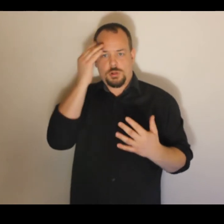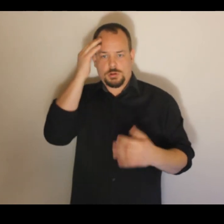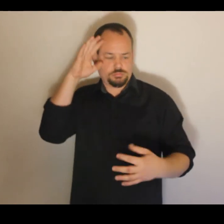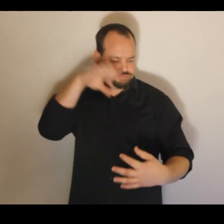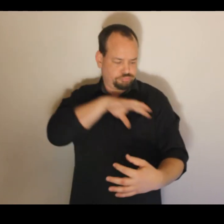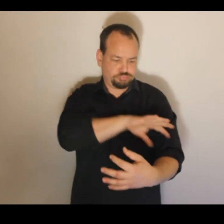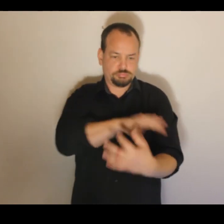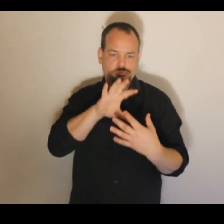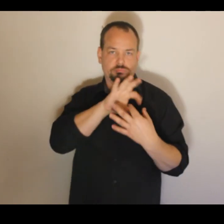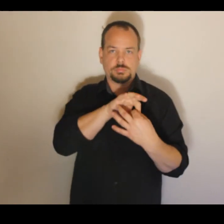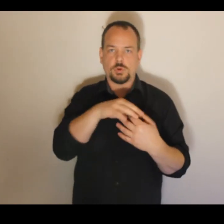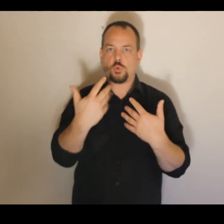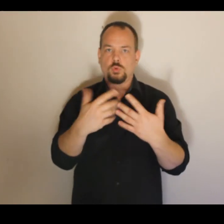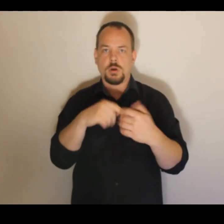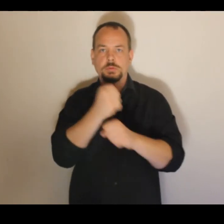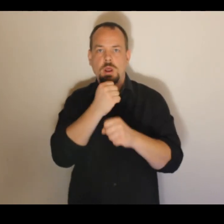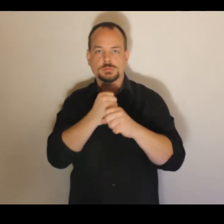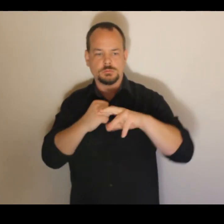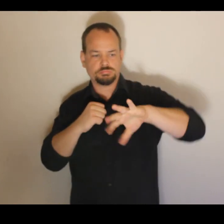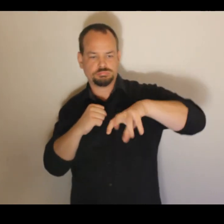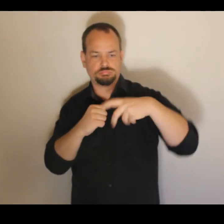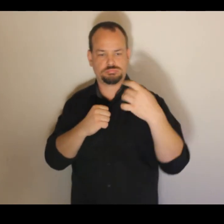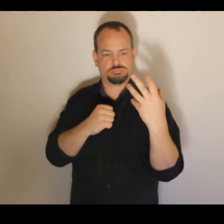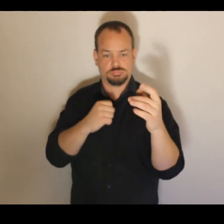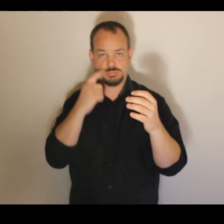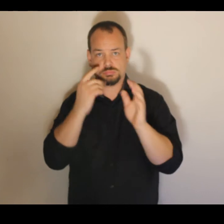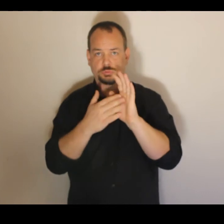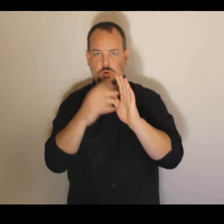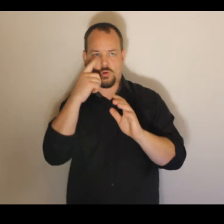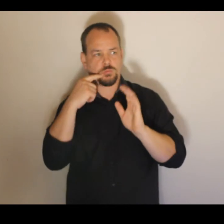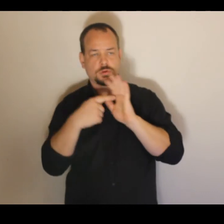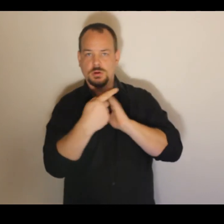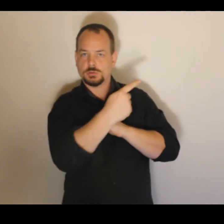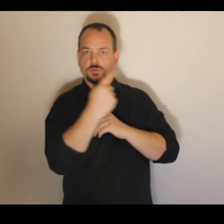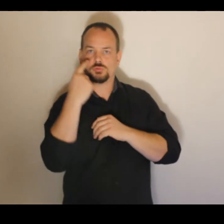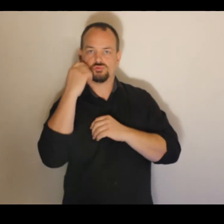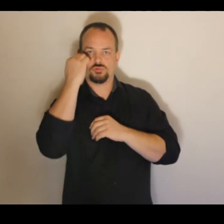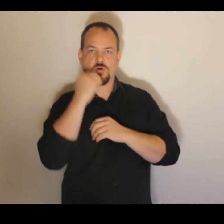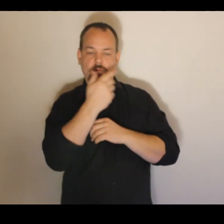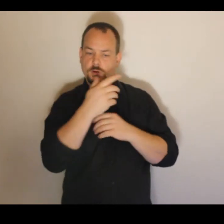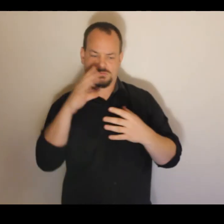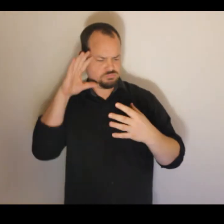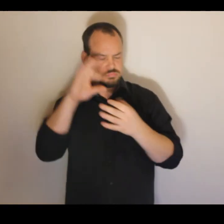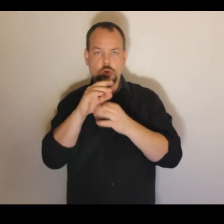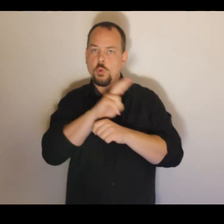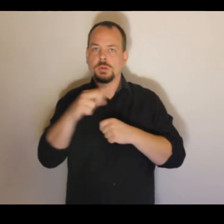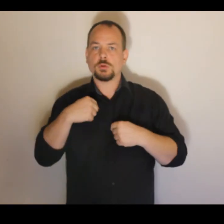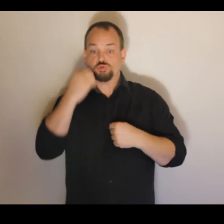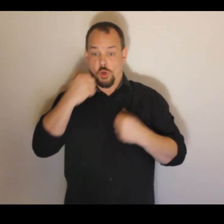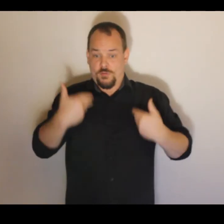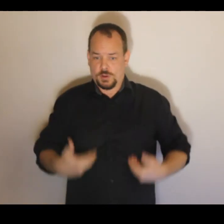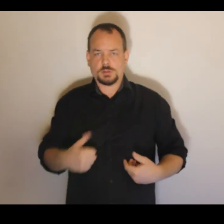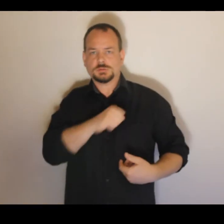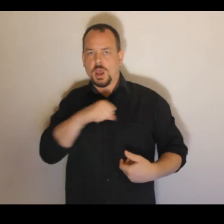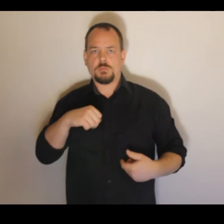mozek, nebo chcete-li v té technické mluvě řídící systém toho člověka, řídí v plném rozsahu ten robotický